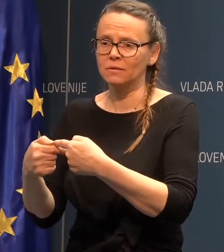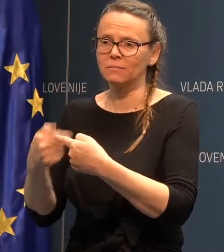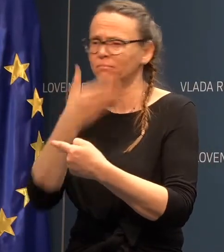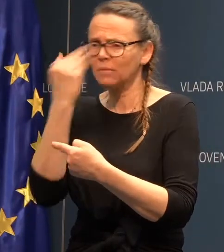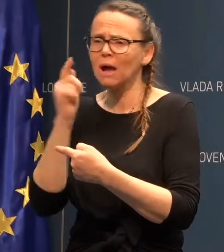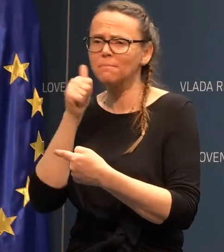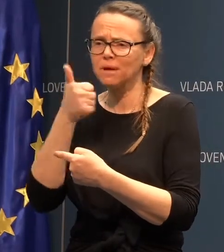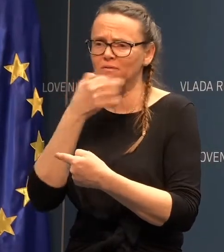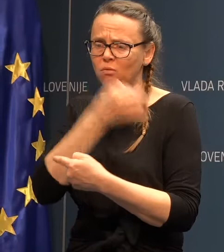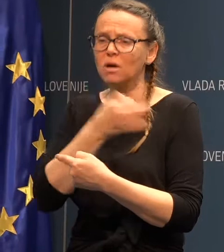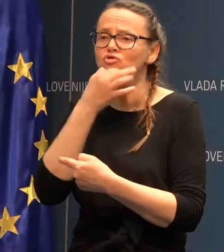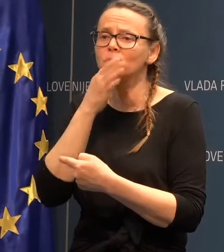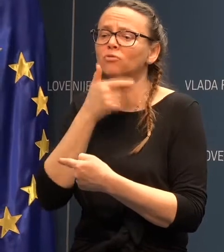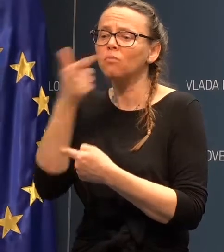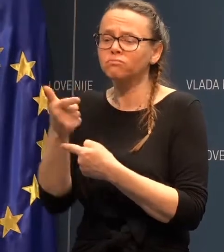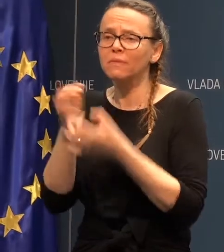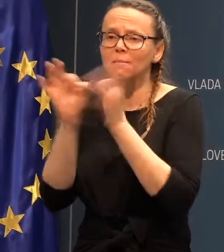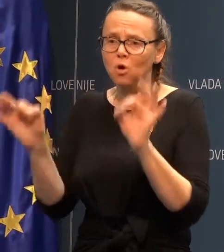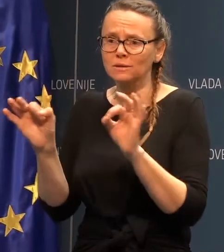Na prostem, če bodo omenjene